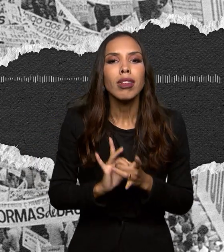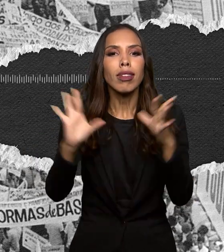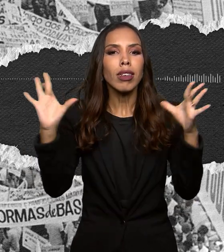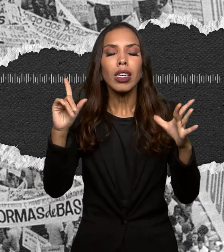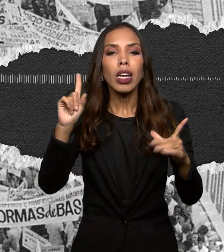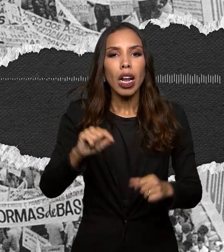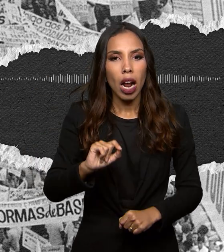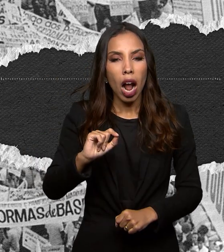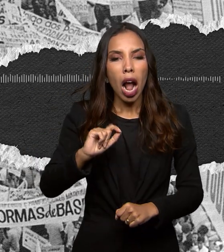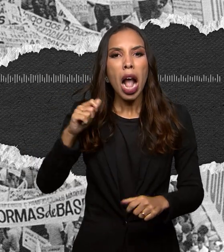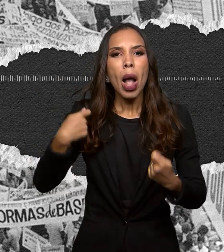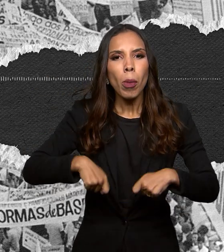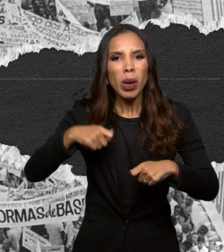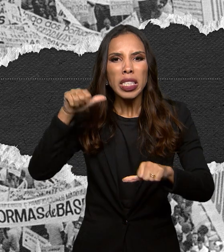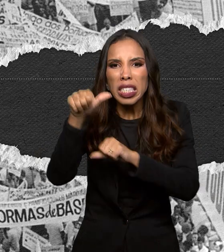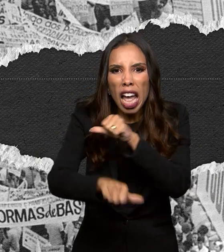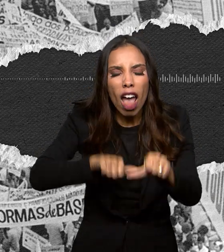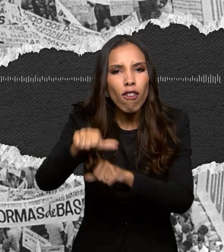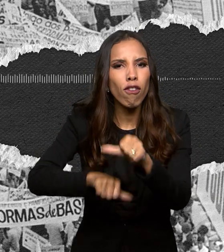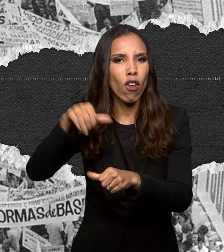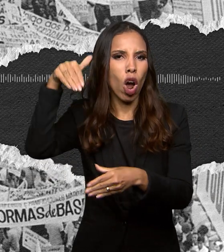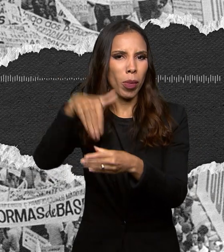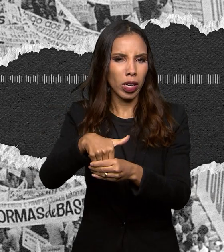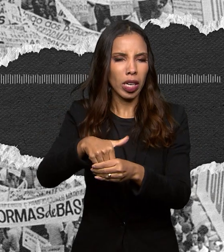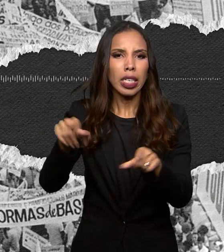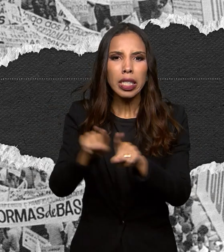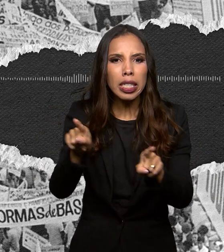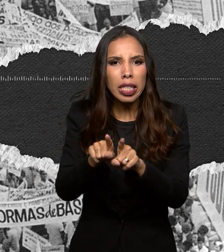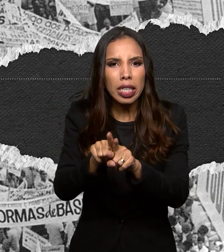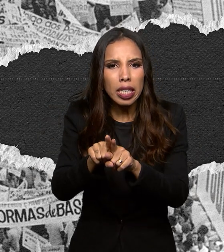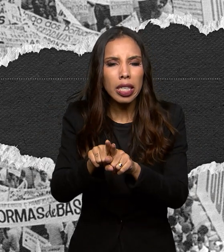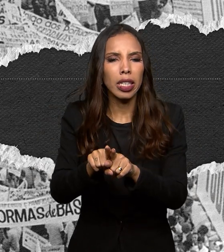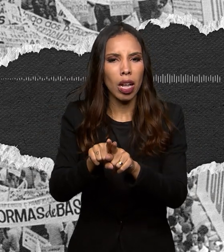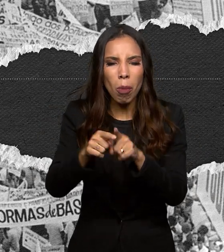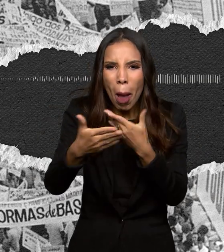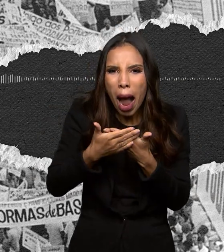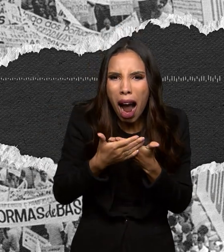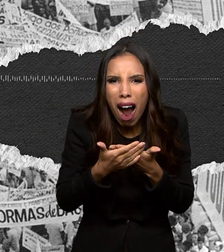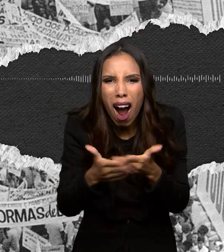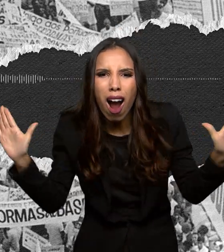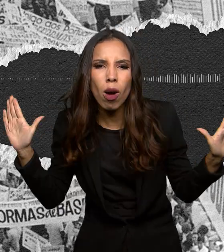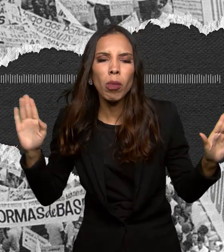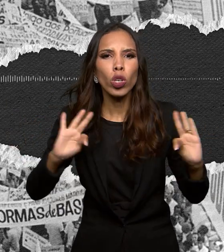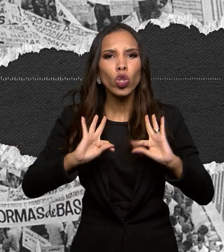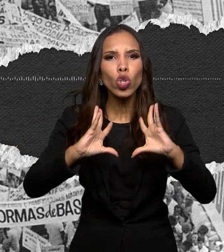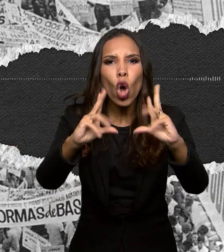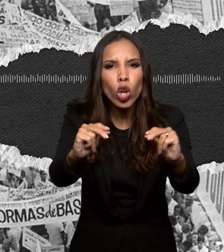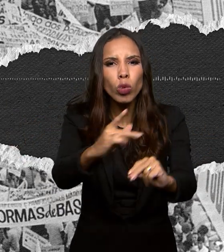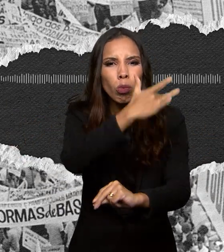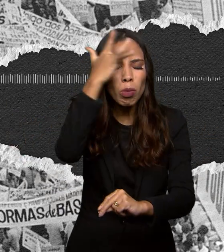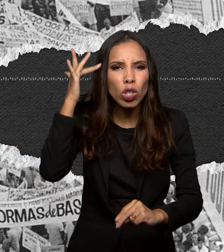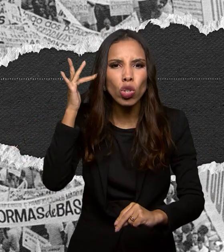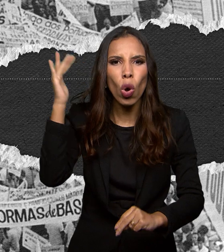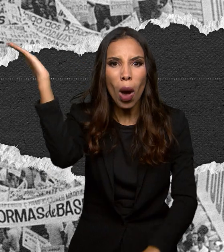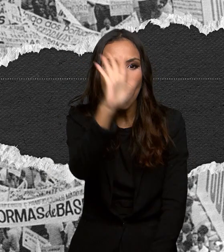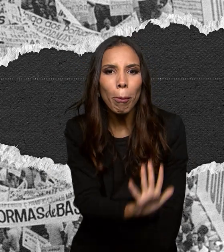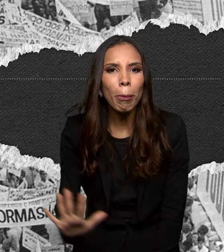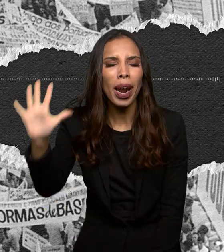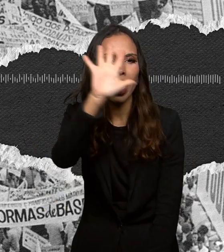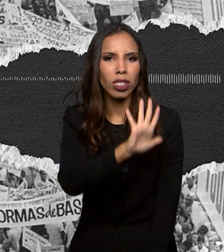reforma eleitoral, a reforma ampla, que permita a todos os brasileiros maior